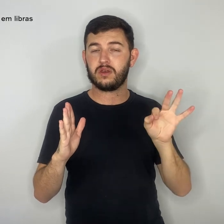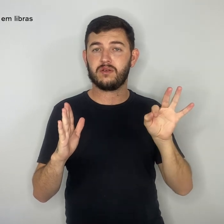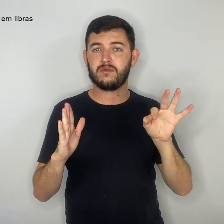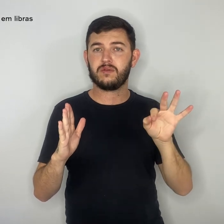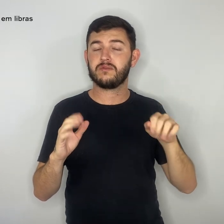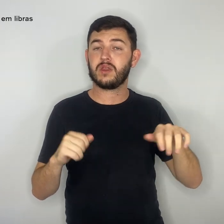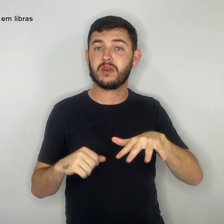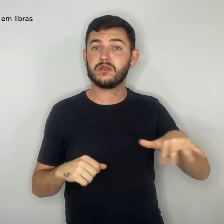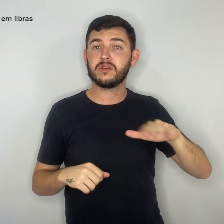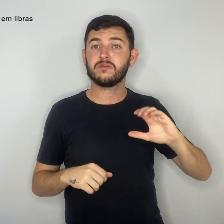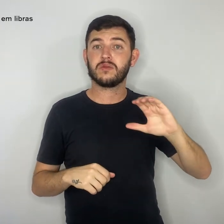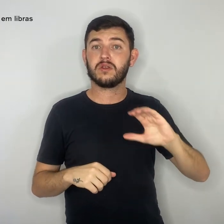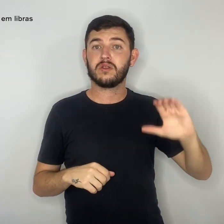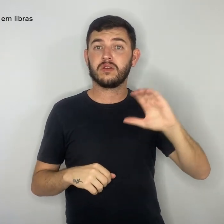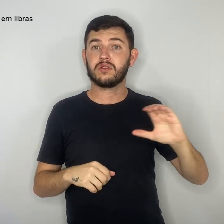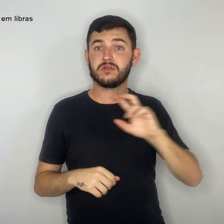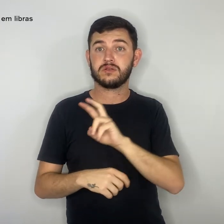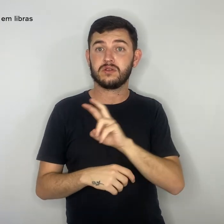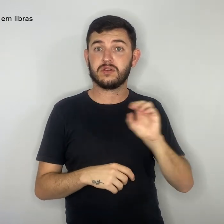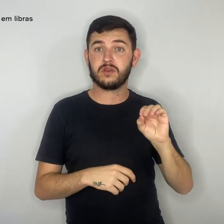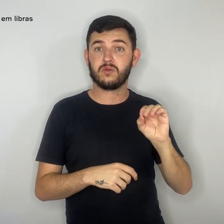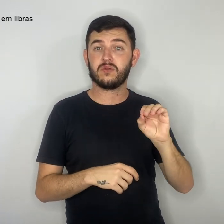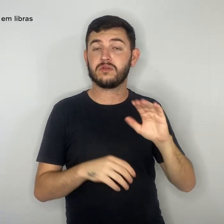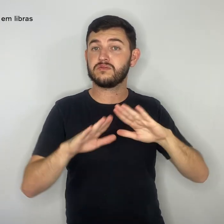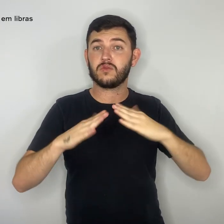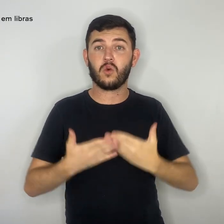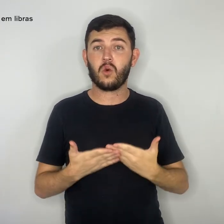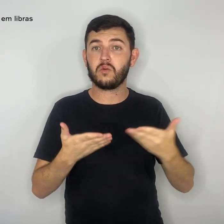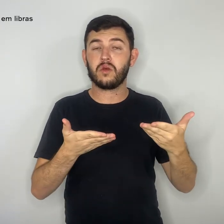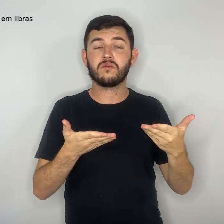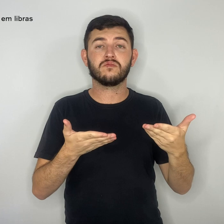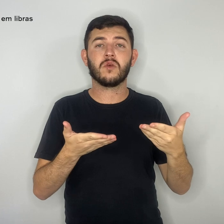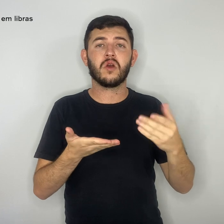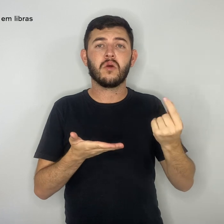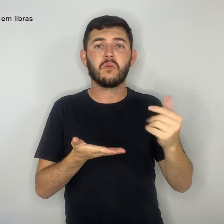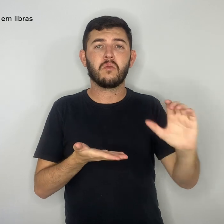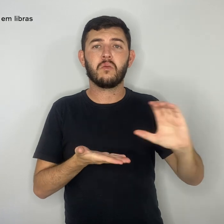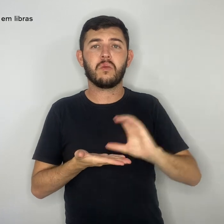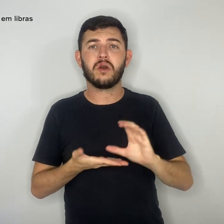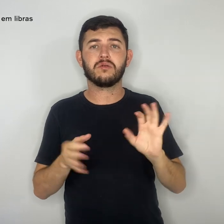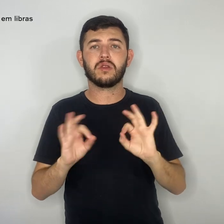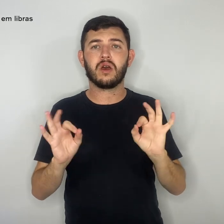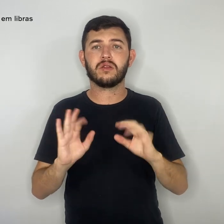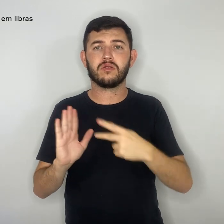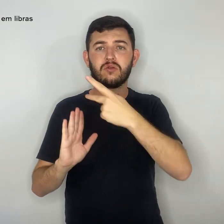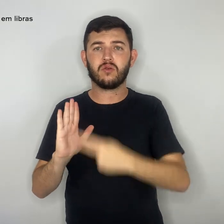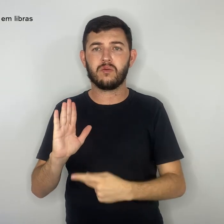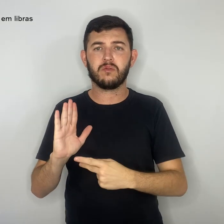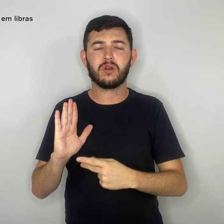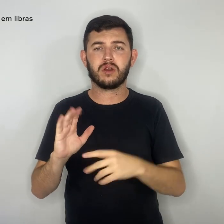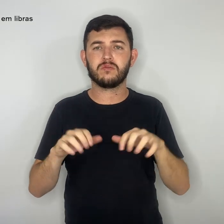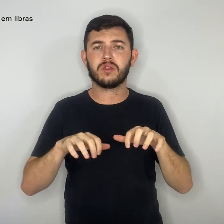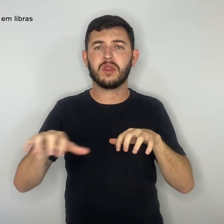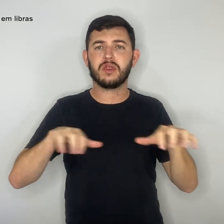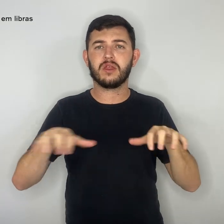escolas não receberam o recurso financeiro do Programa de Decentralização Financeira e